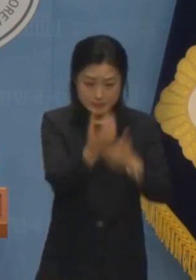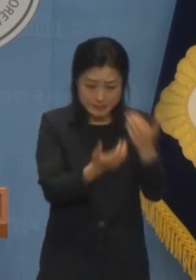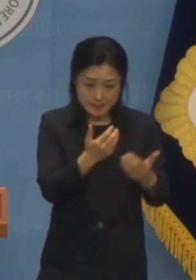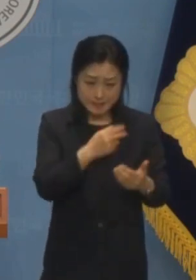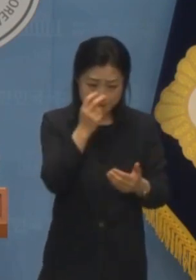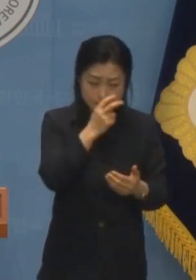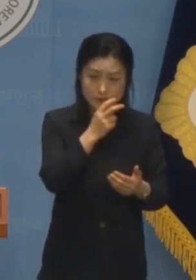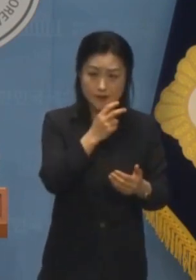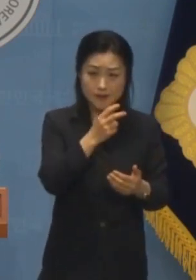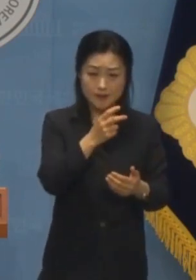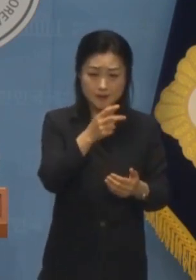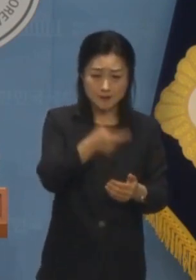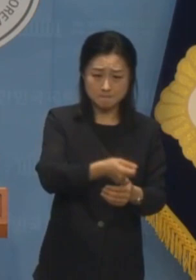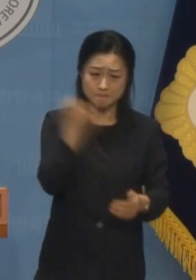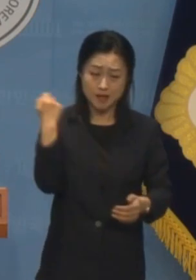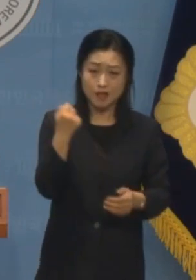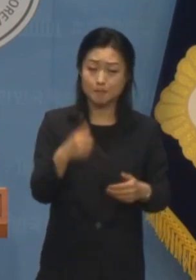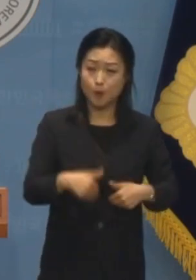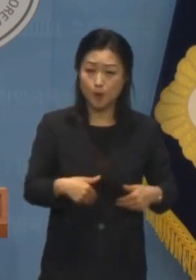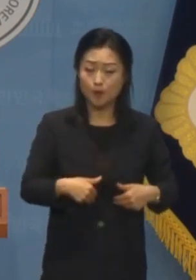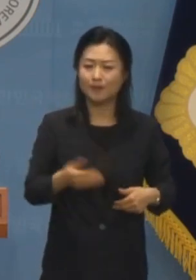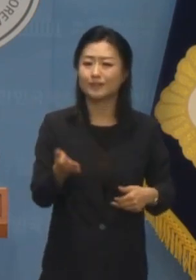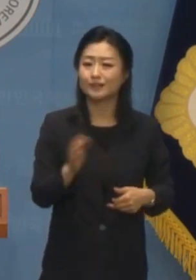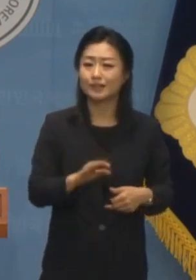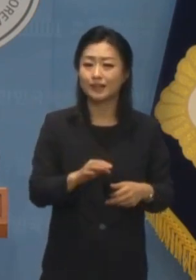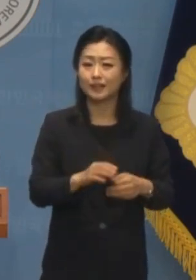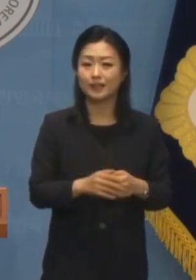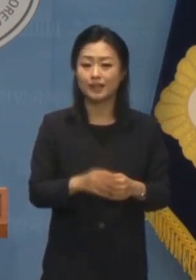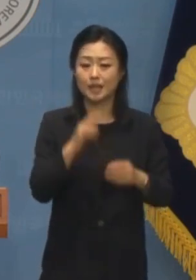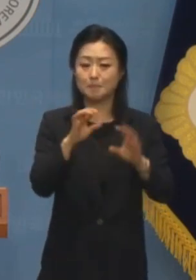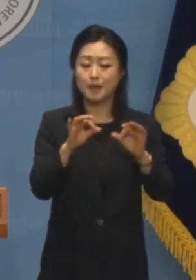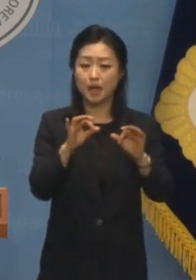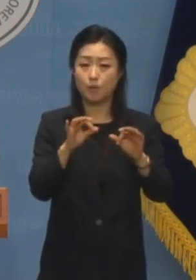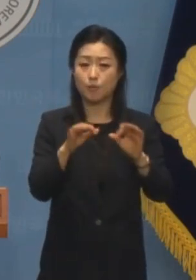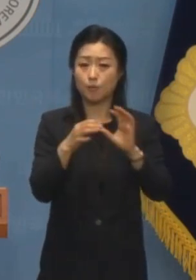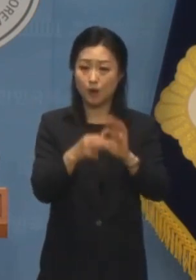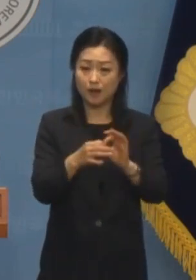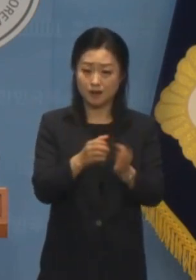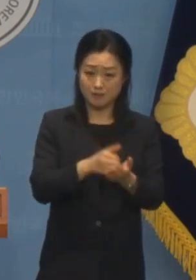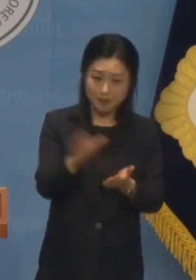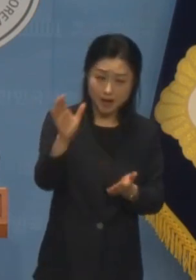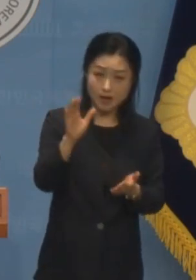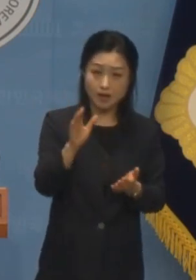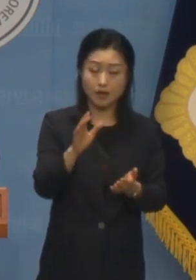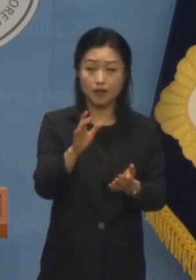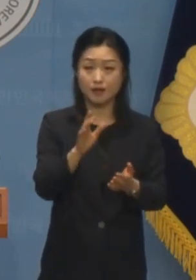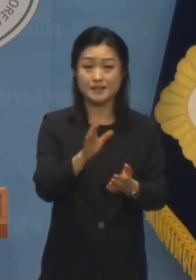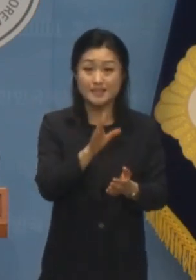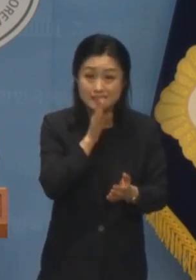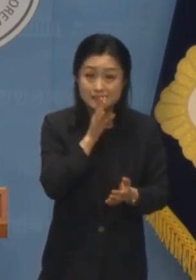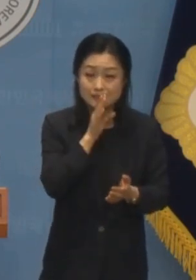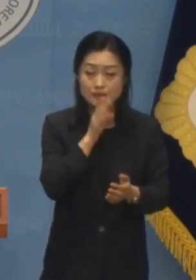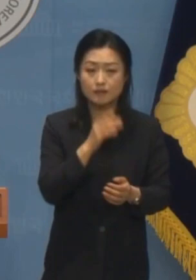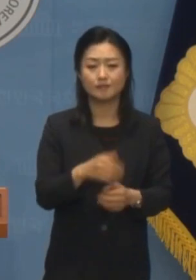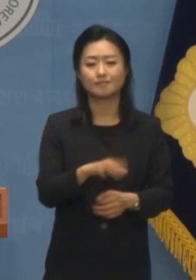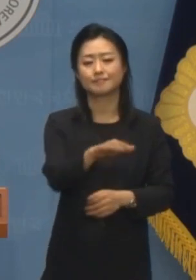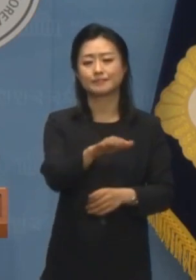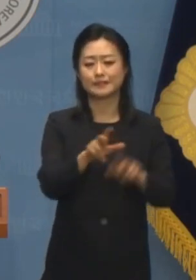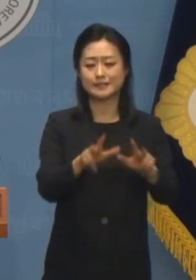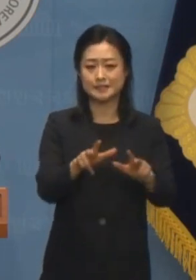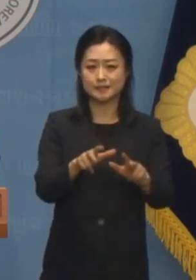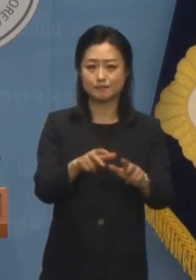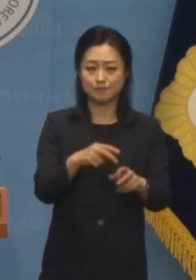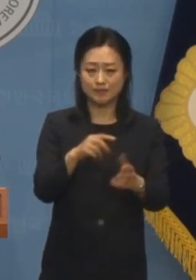윤석열 대통령은 마약과의 전쟁이 거짓이 아님을 증명하기 위해서라도 제기된